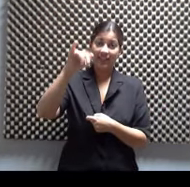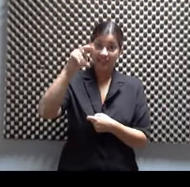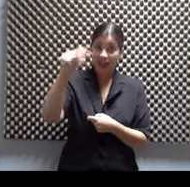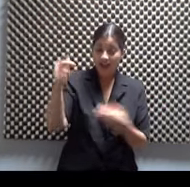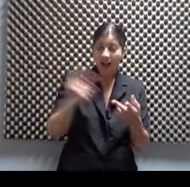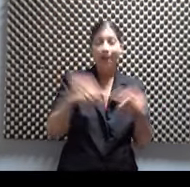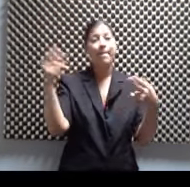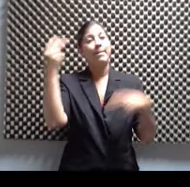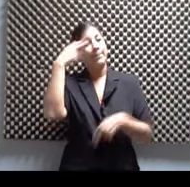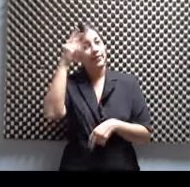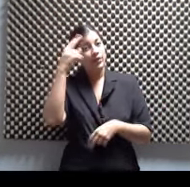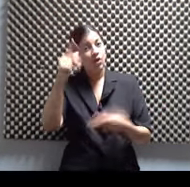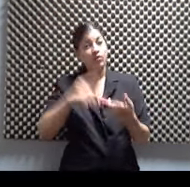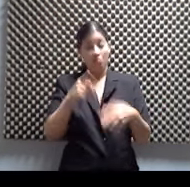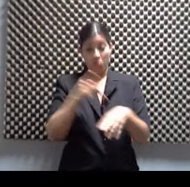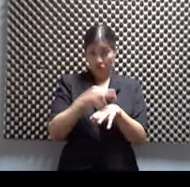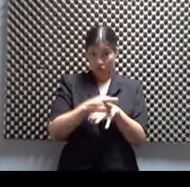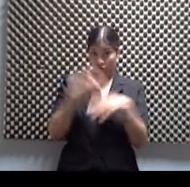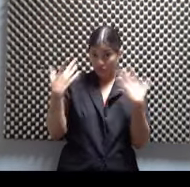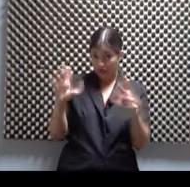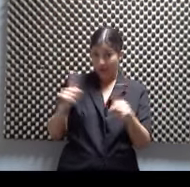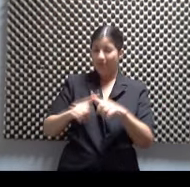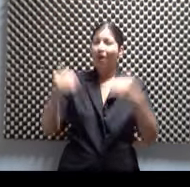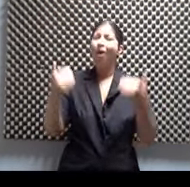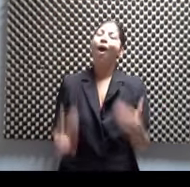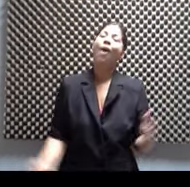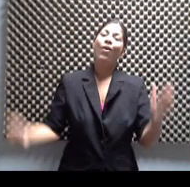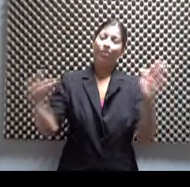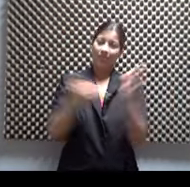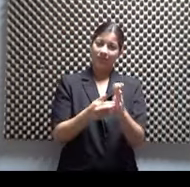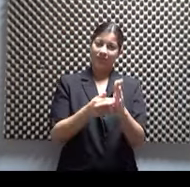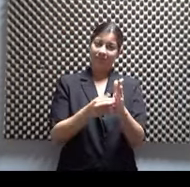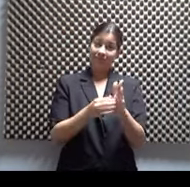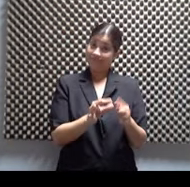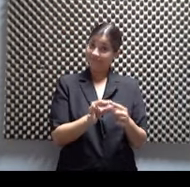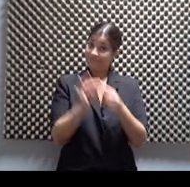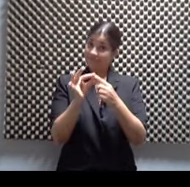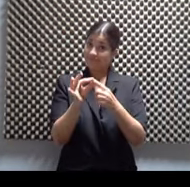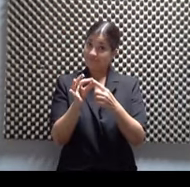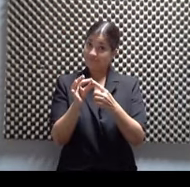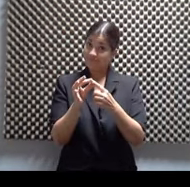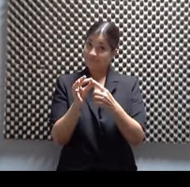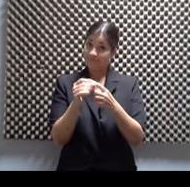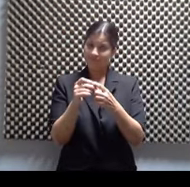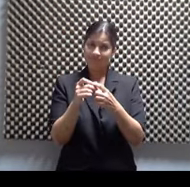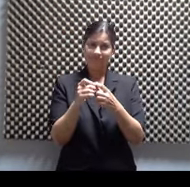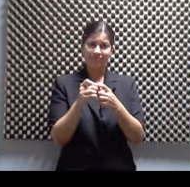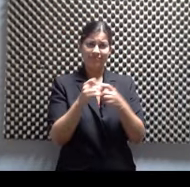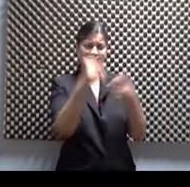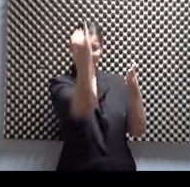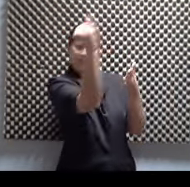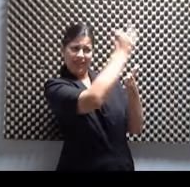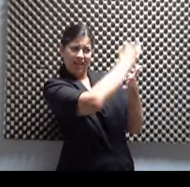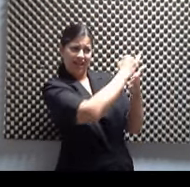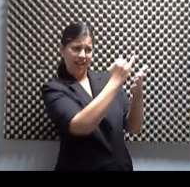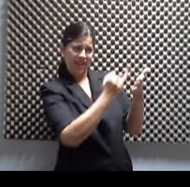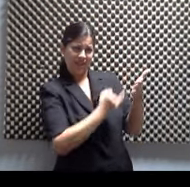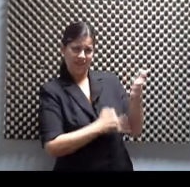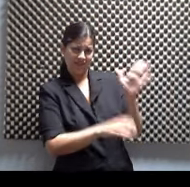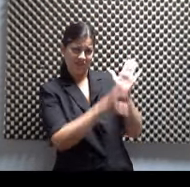ahora vuelve una puesta especialísima en que, bueno, este, poster, el arte gráfico es, no,